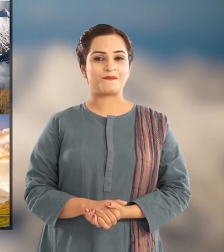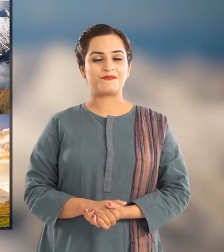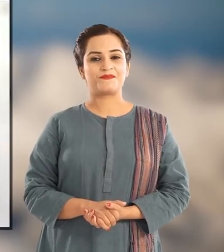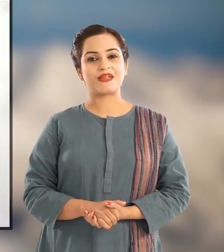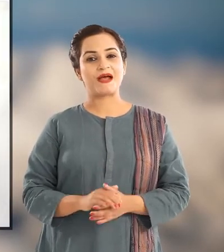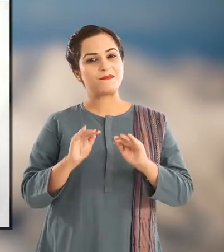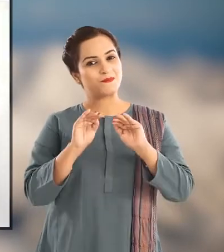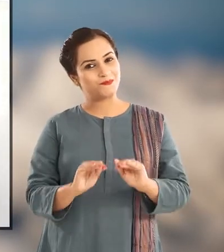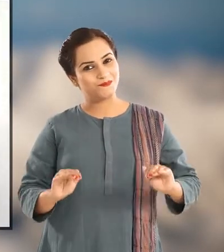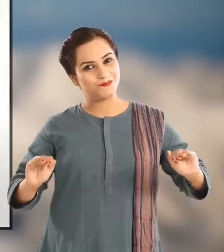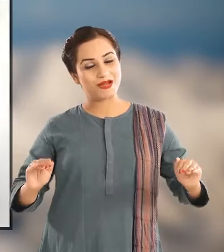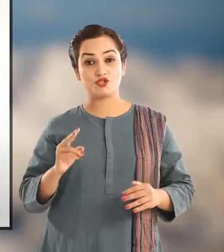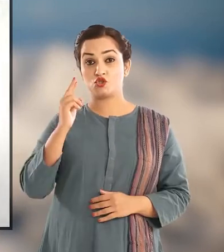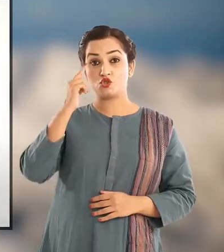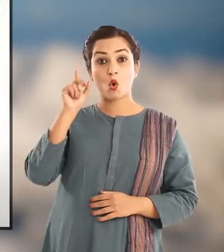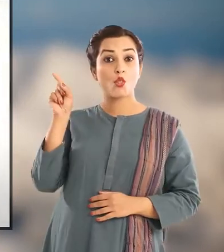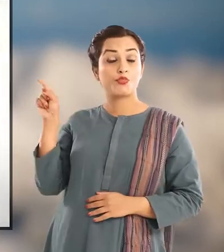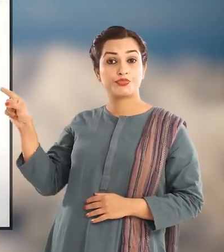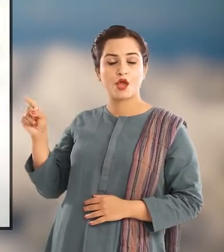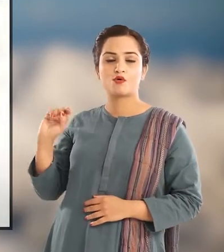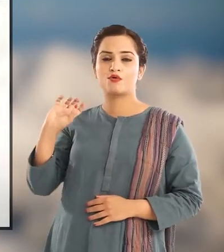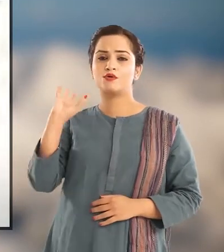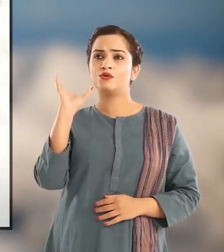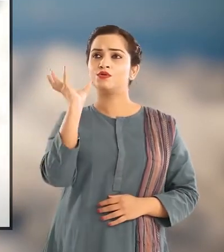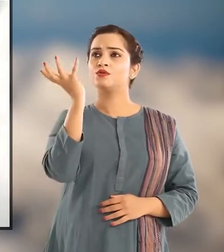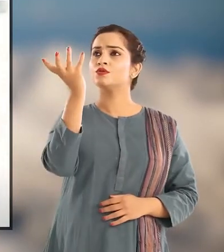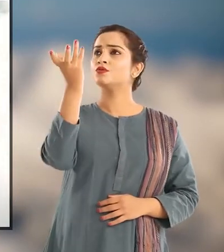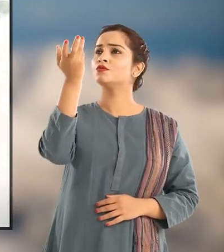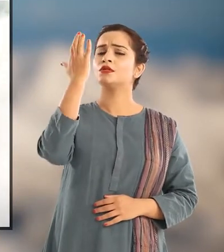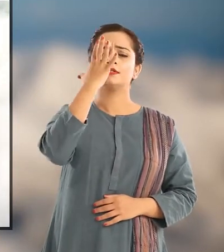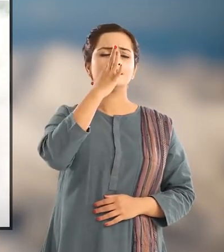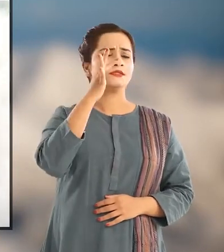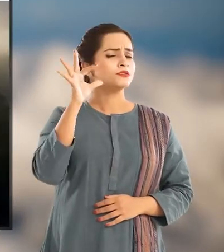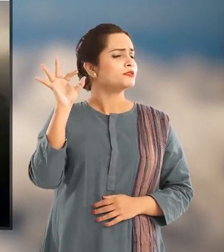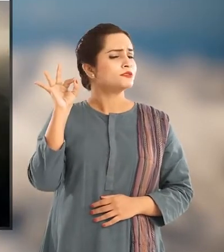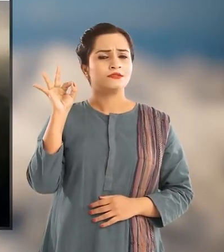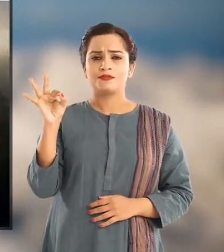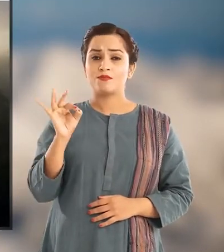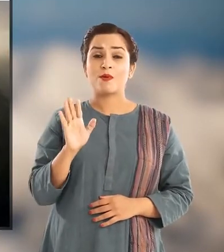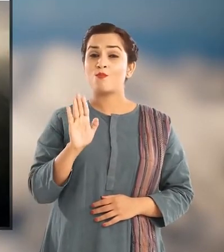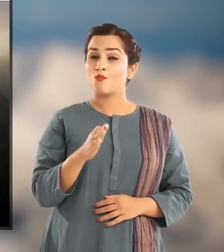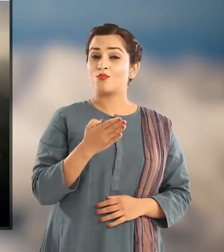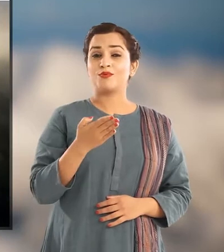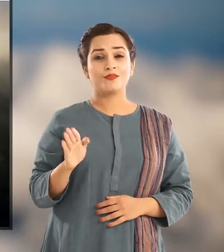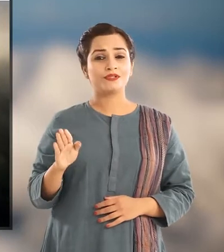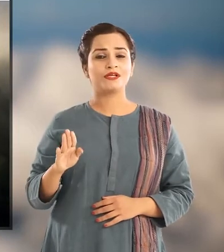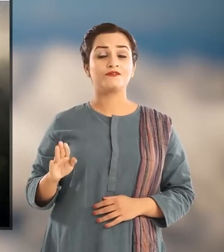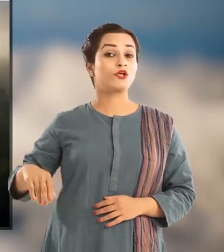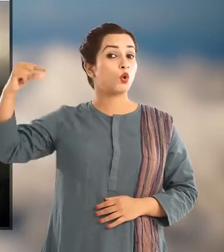प्यारे बच्चों ये देखिए दुनिया कितनी हसीन है इसमें तरह तरह के